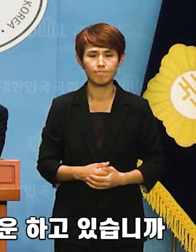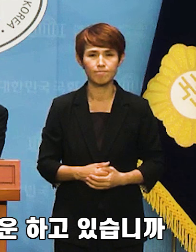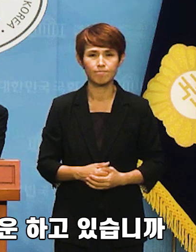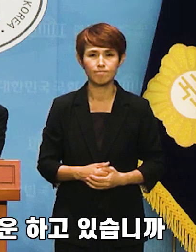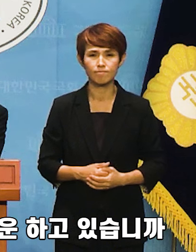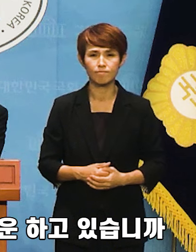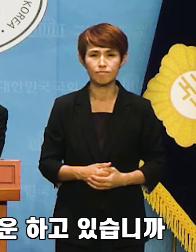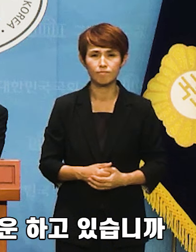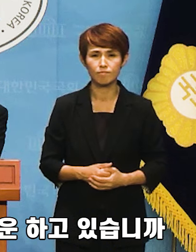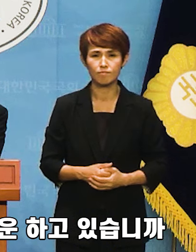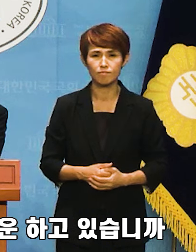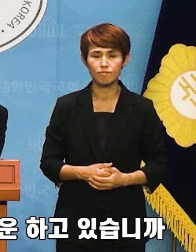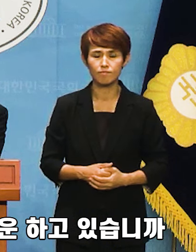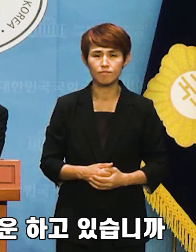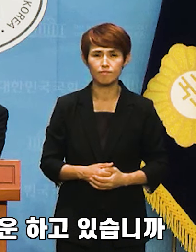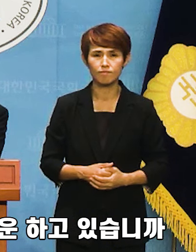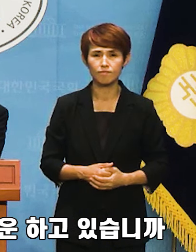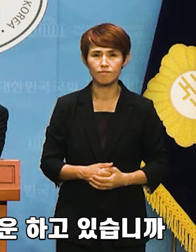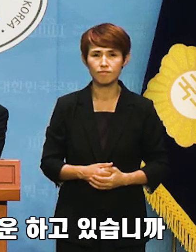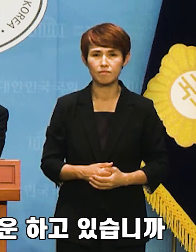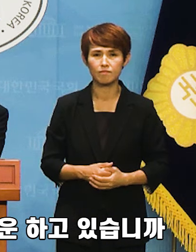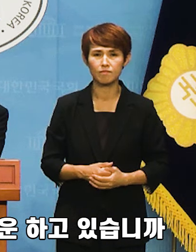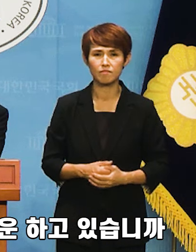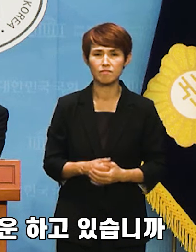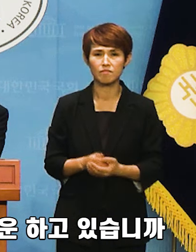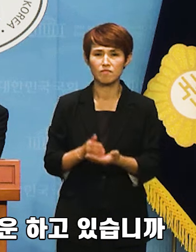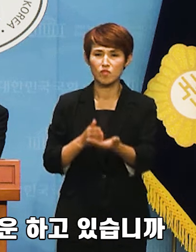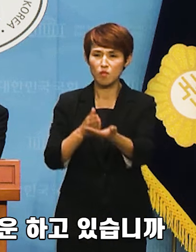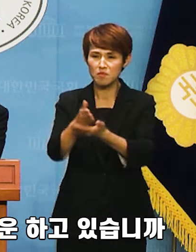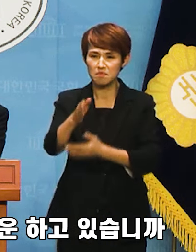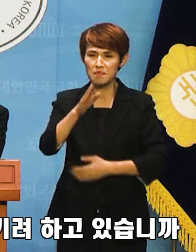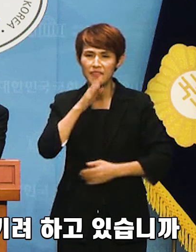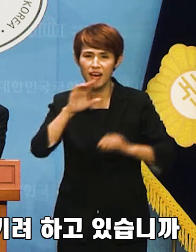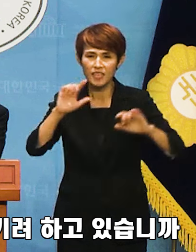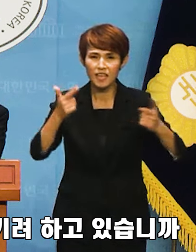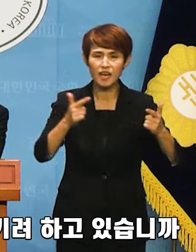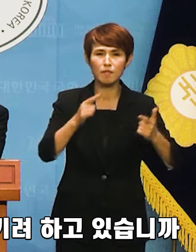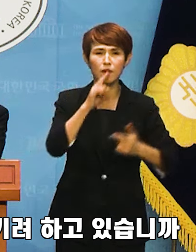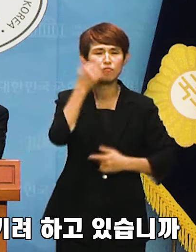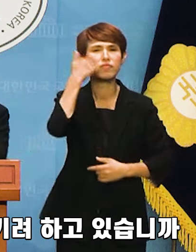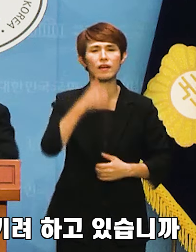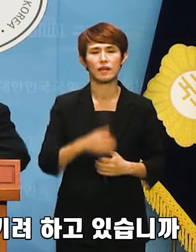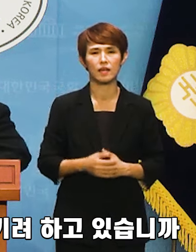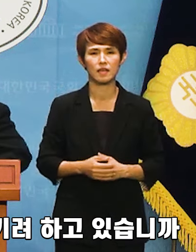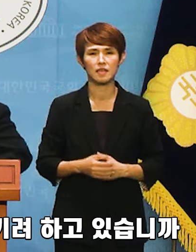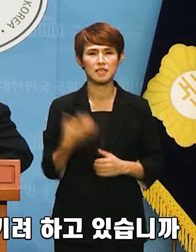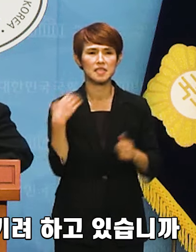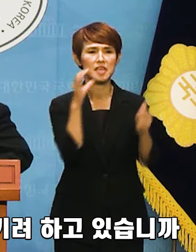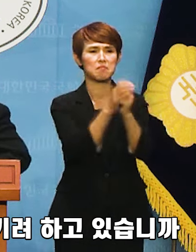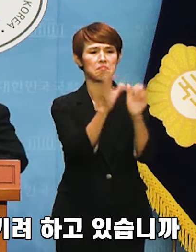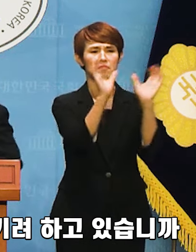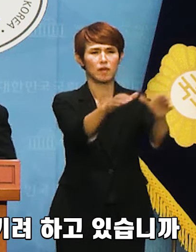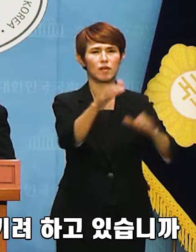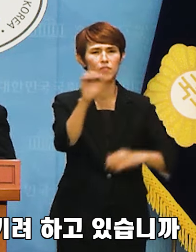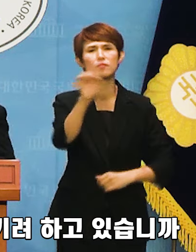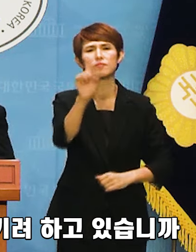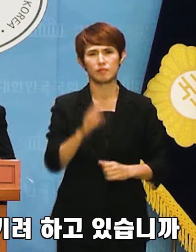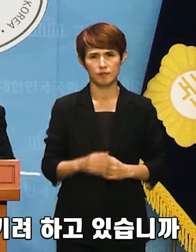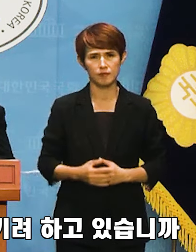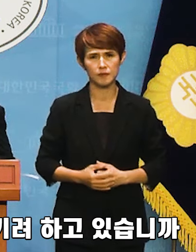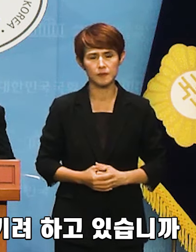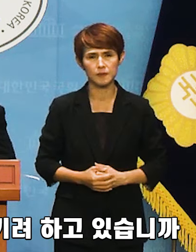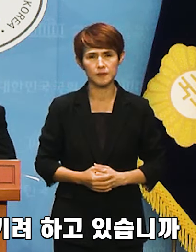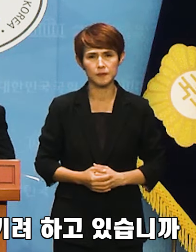누가 누구에게 비전문가 운운하고 있습니까 누가 누구에게 책임을 떠넘기려 하고 있습니까